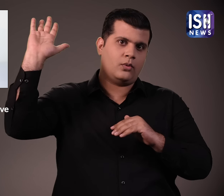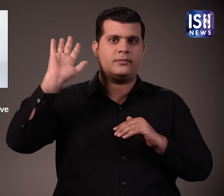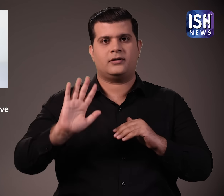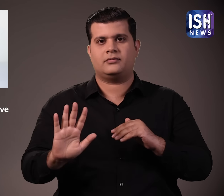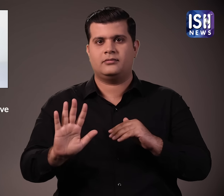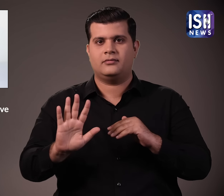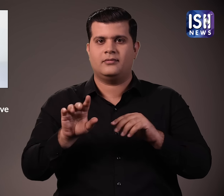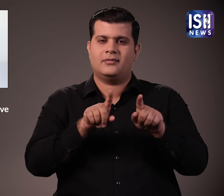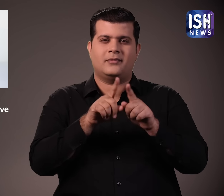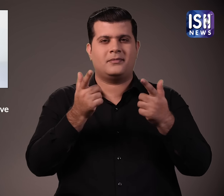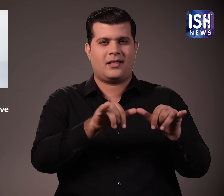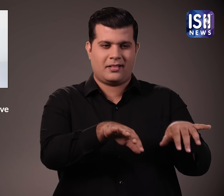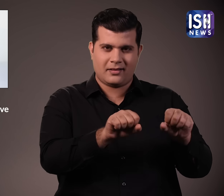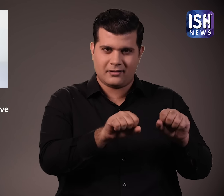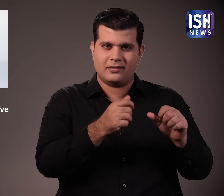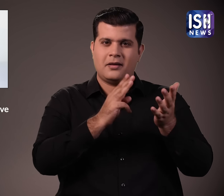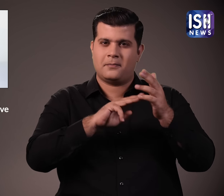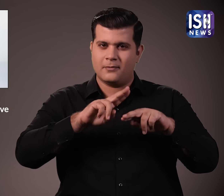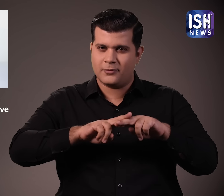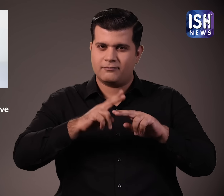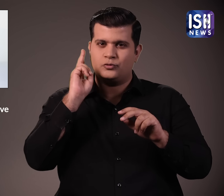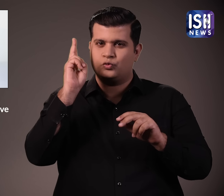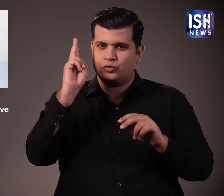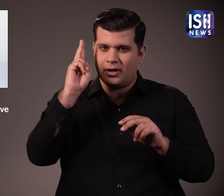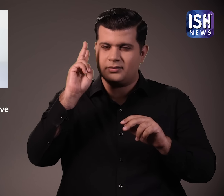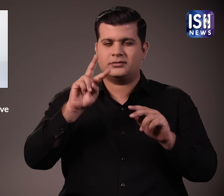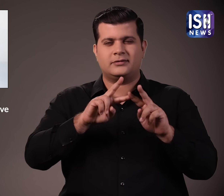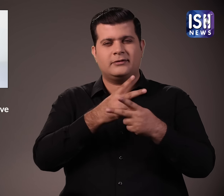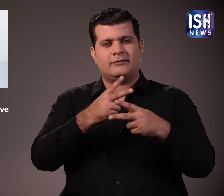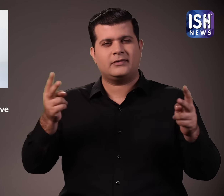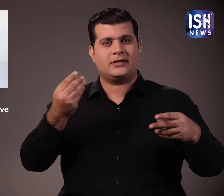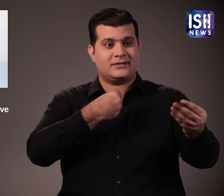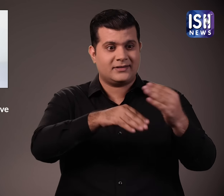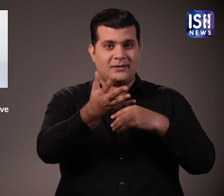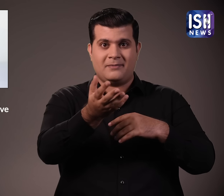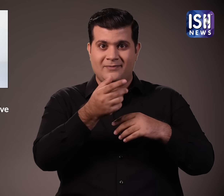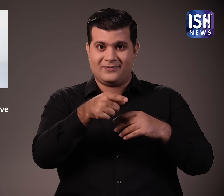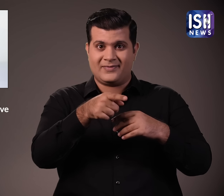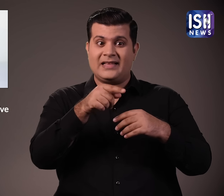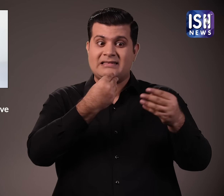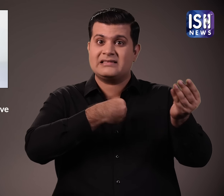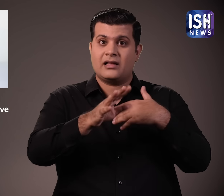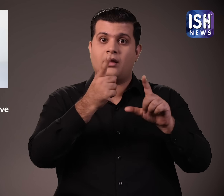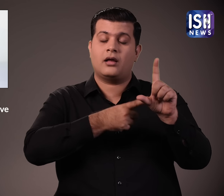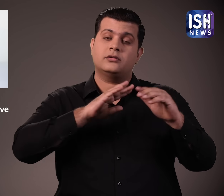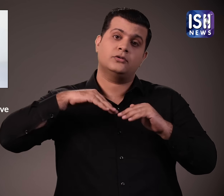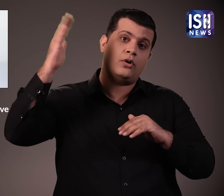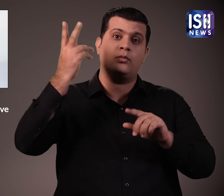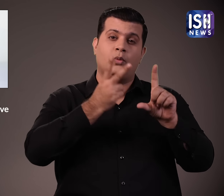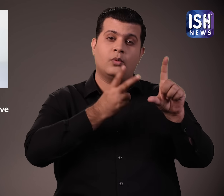जादा समय से है जब आप जमीन, शेर, आदी किसी संपत्ती के मालिक होते है और एक साल या फिर एक साल से उससे अधिक